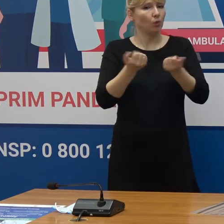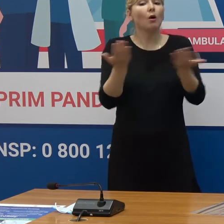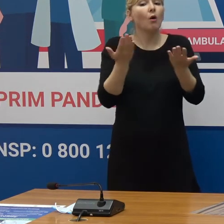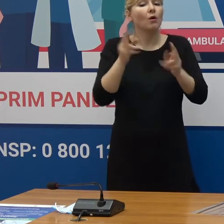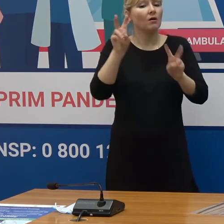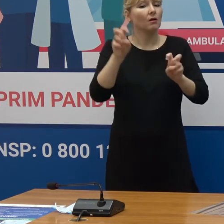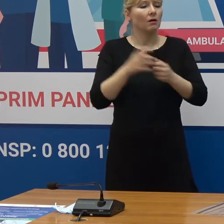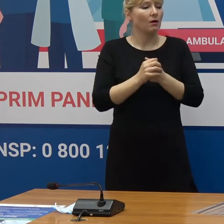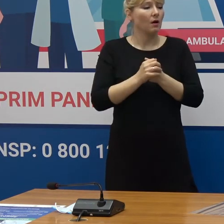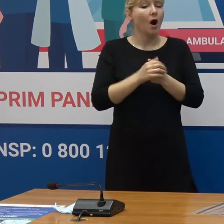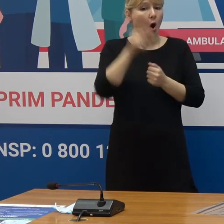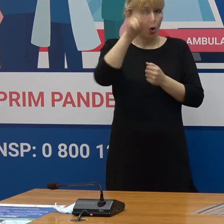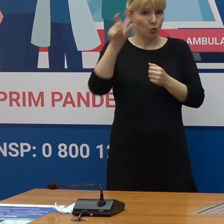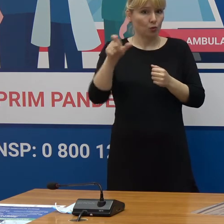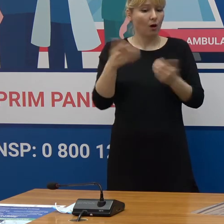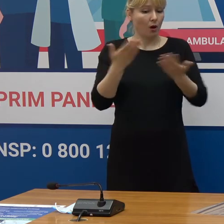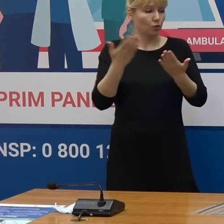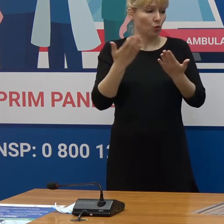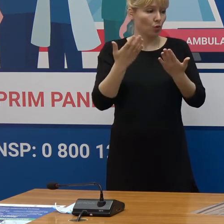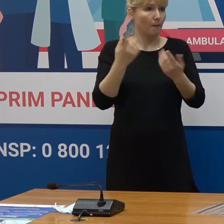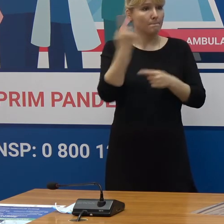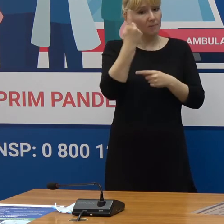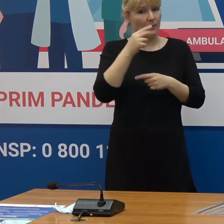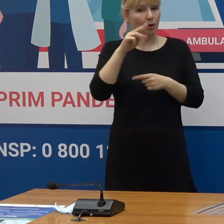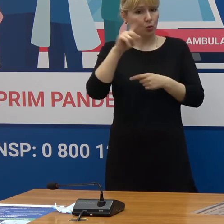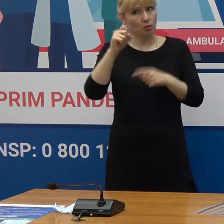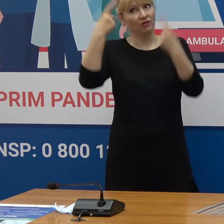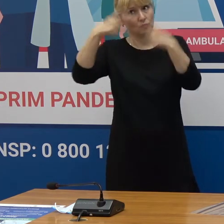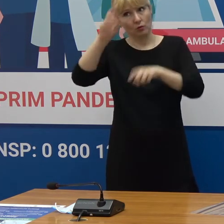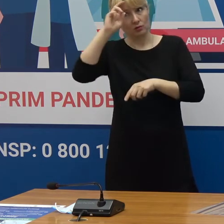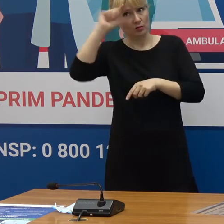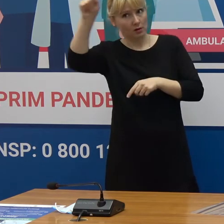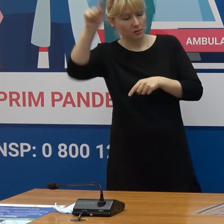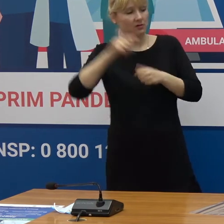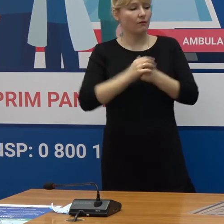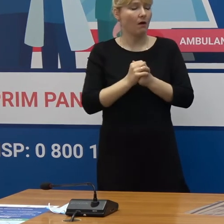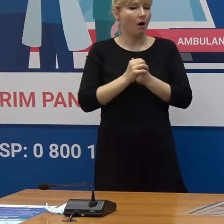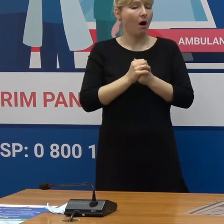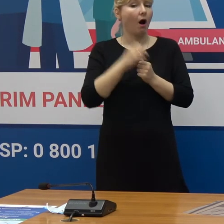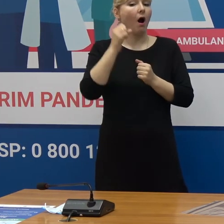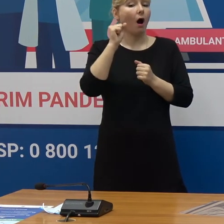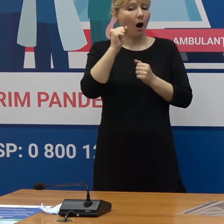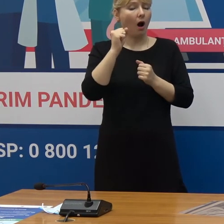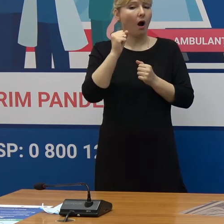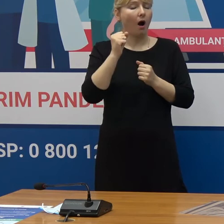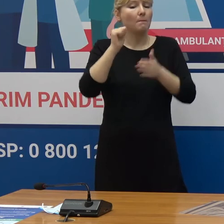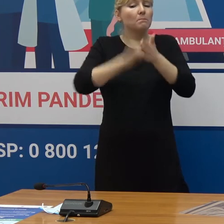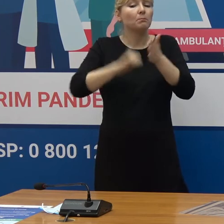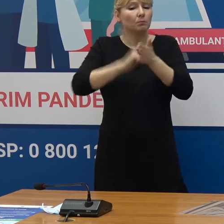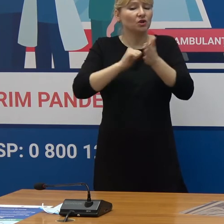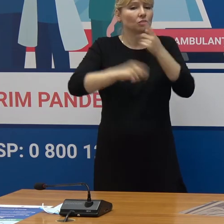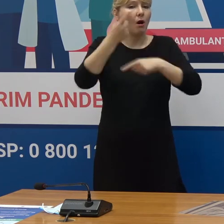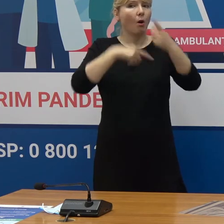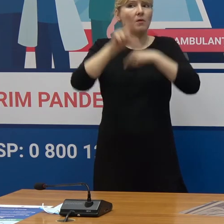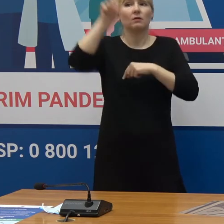Aveți în vedere cele persoane care s-au vaccinat cu prima doză în altă țară Și dacă din varie motivii nu pot merge la